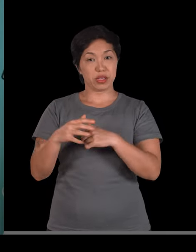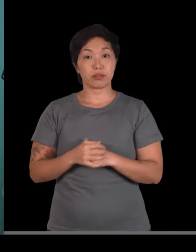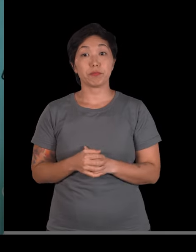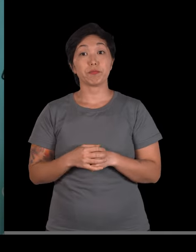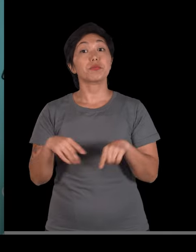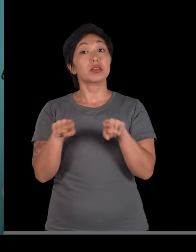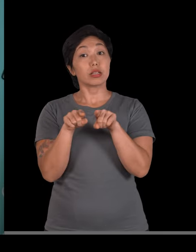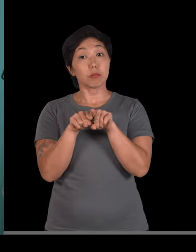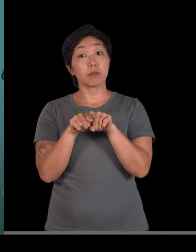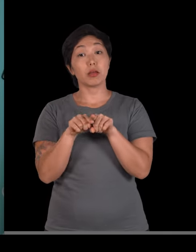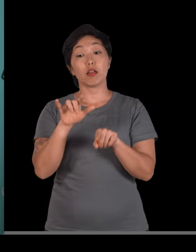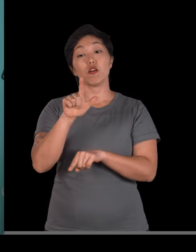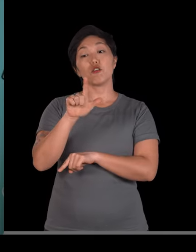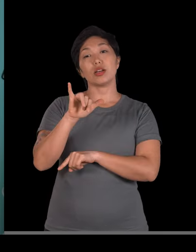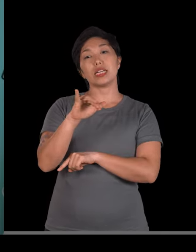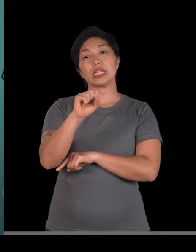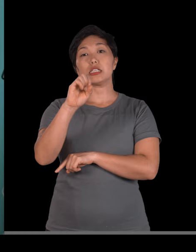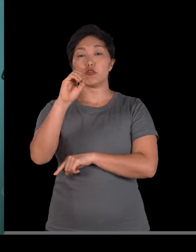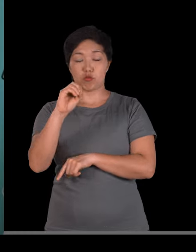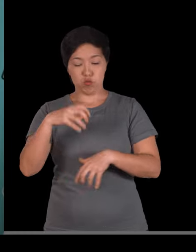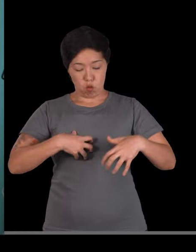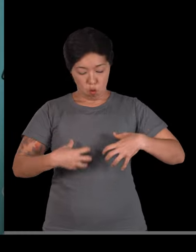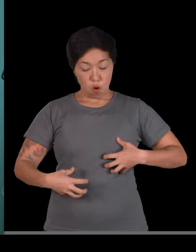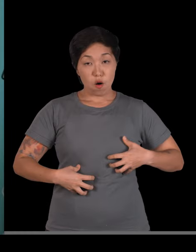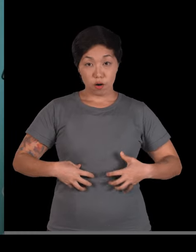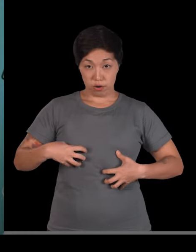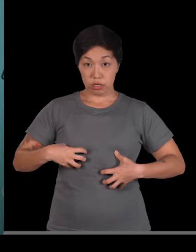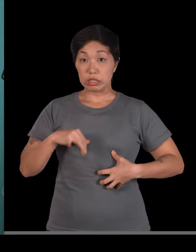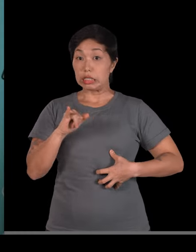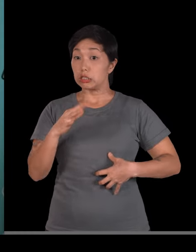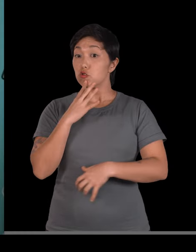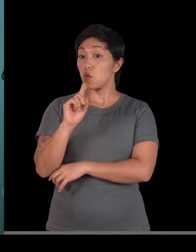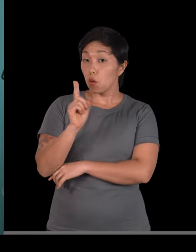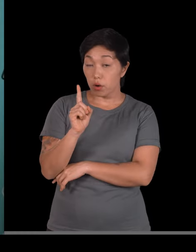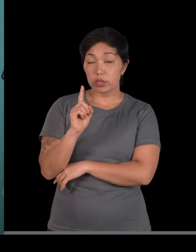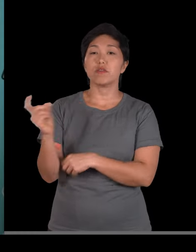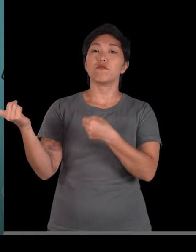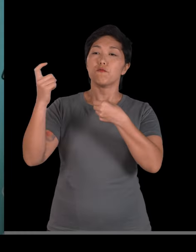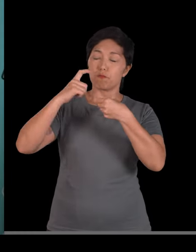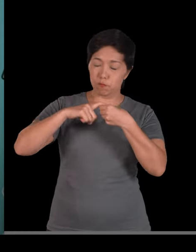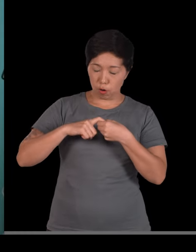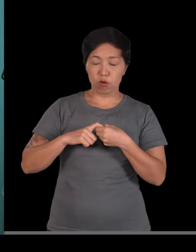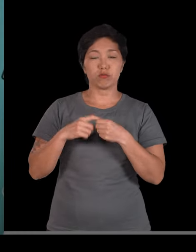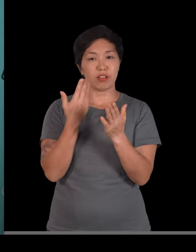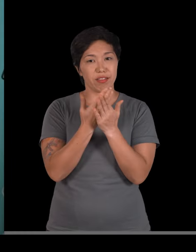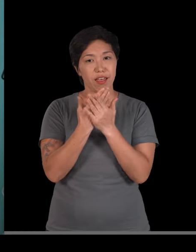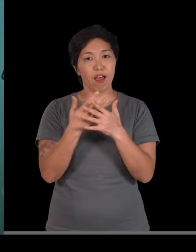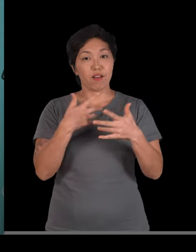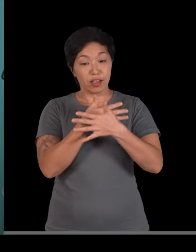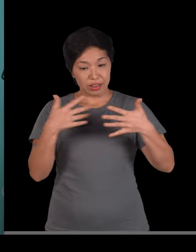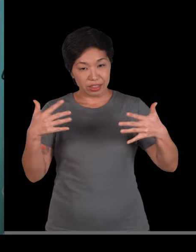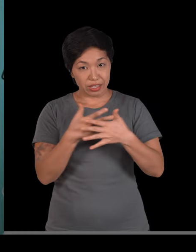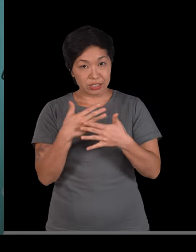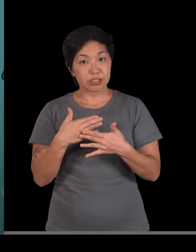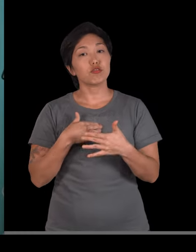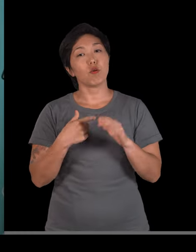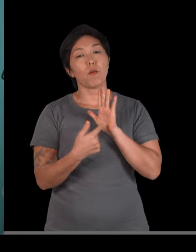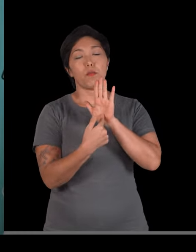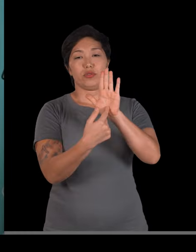compor os nossos órgãos. Pra conhecer cada um deles. Se você não viu. Volta lá na aula de tecidos. eu apresentei as características de cada um